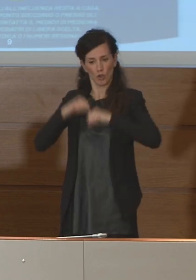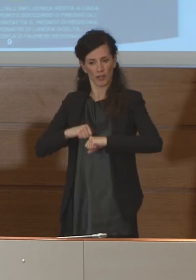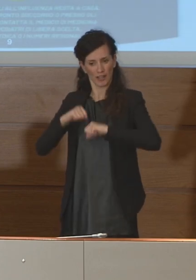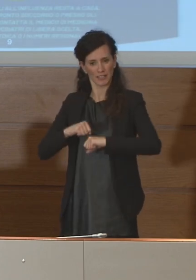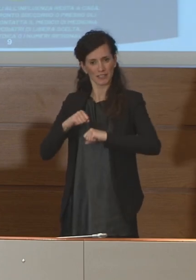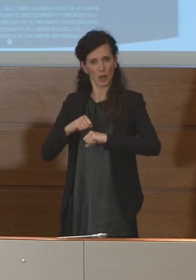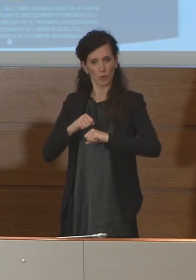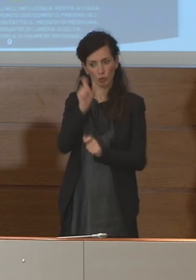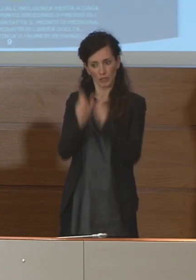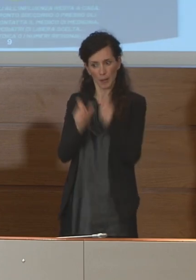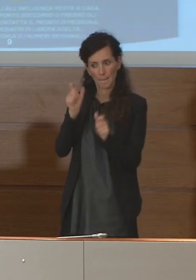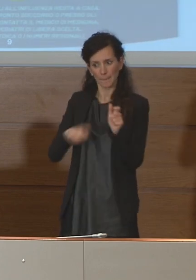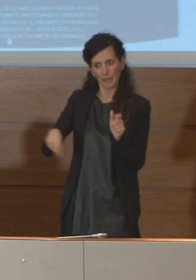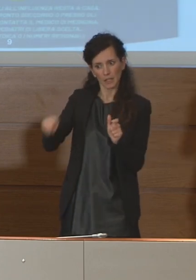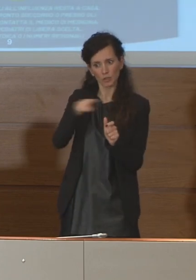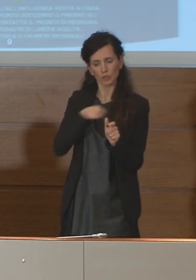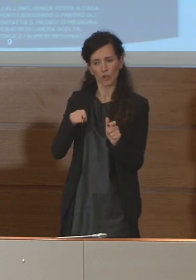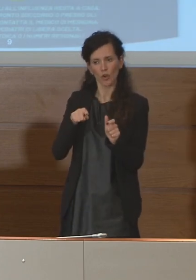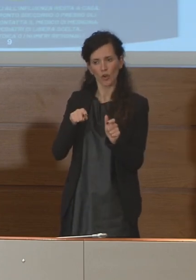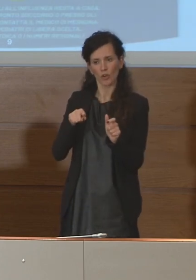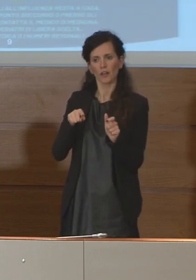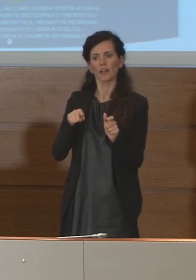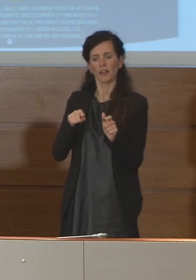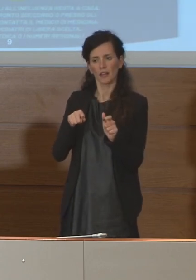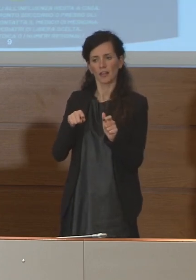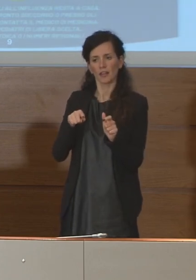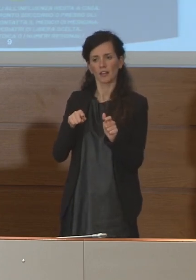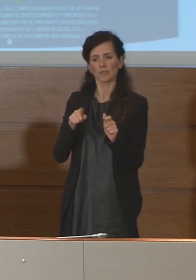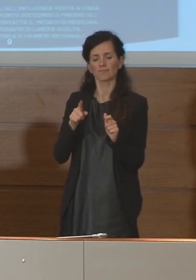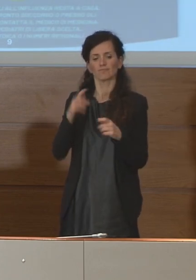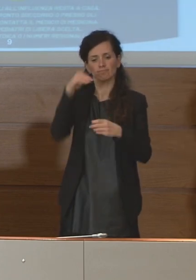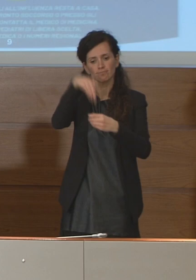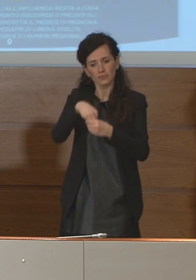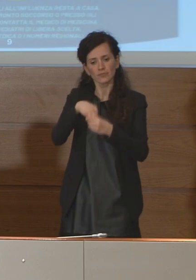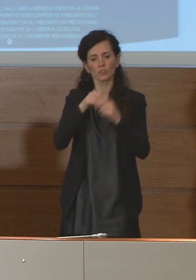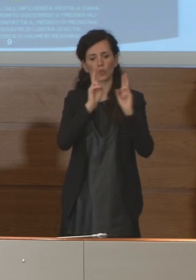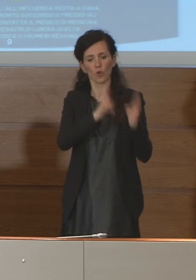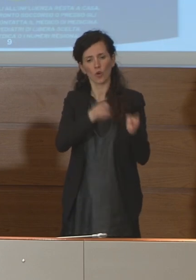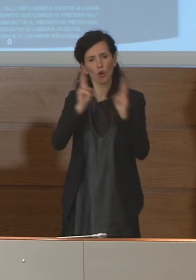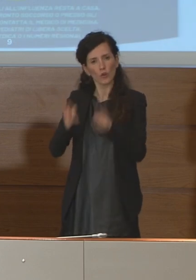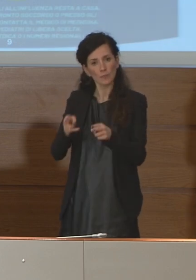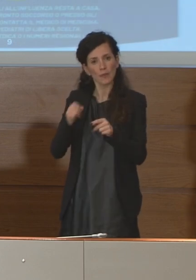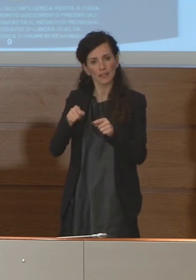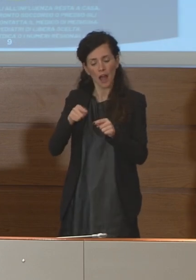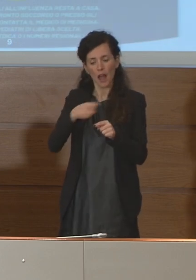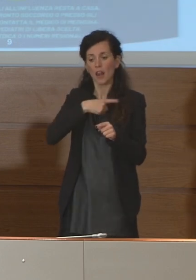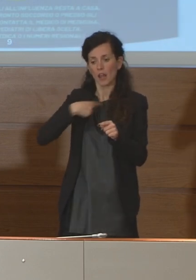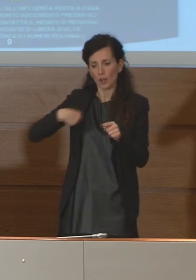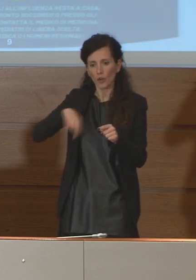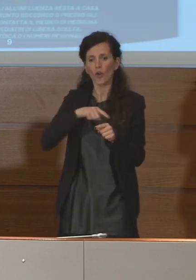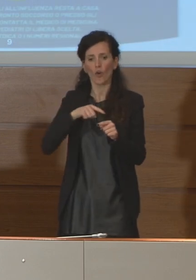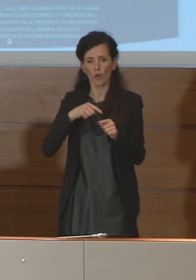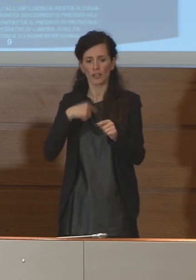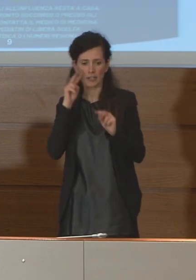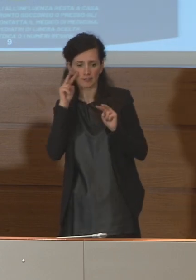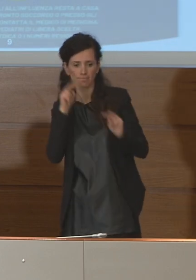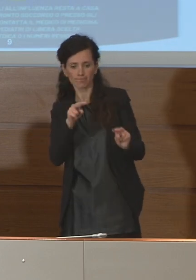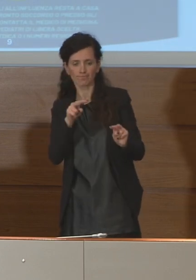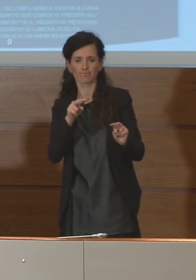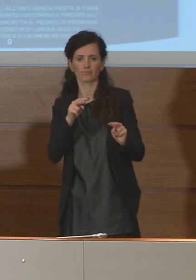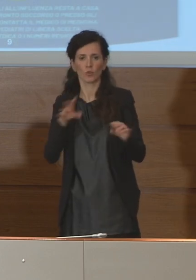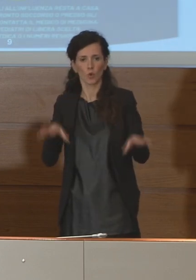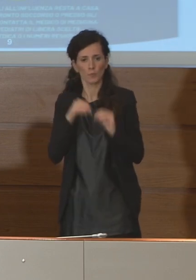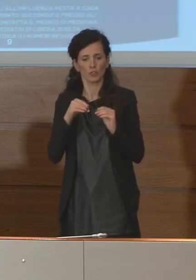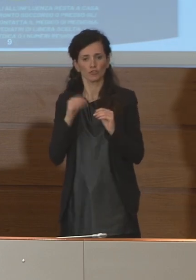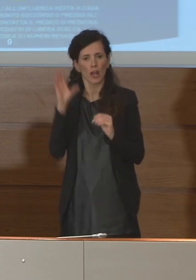anche in realtà analoghe come strutture sanitarie, la stiamo verificando e costruendo, quindi in realtà man mano che